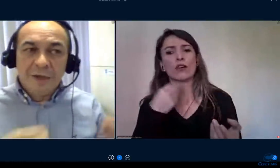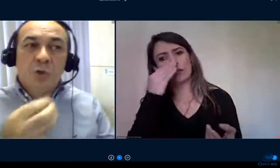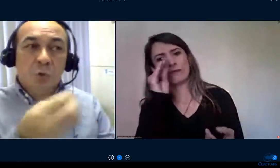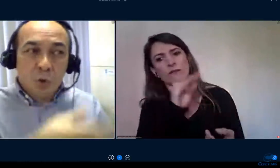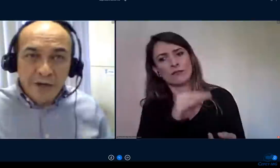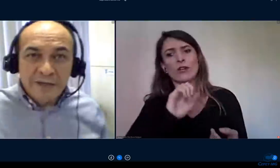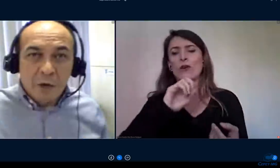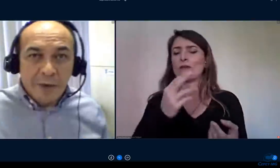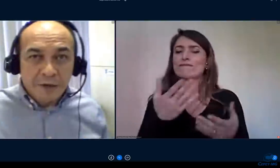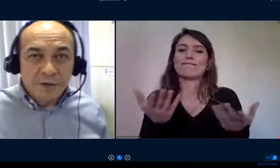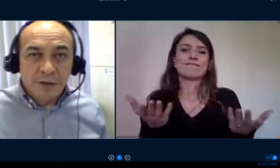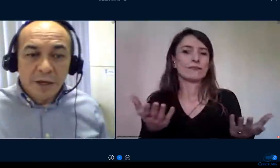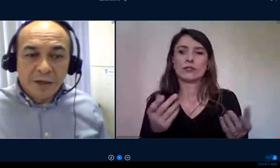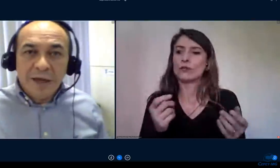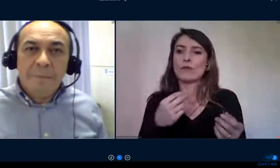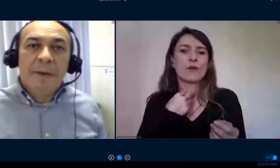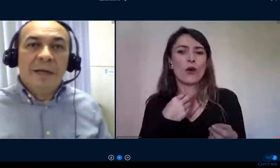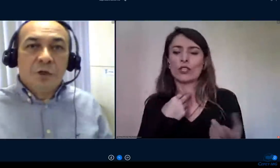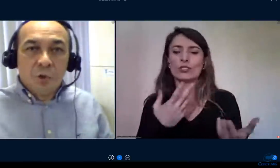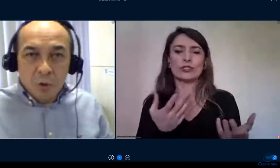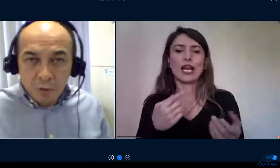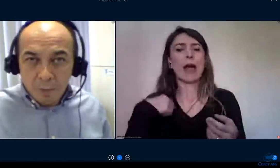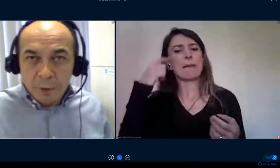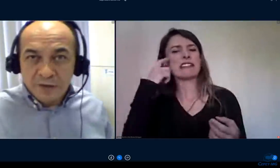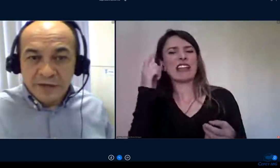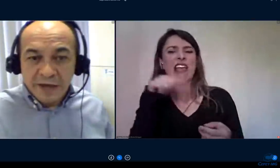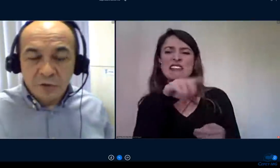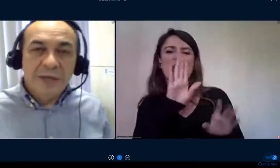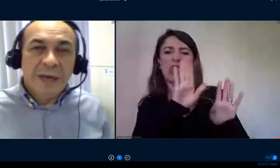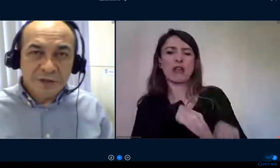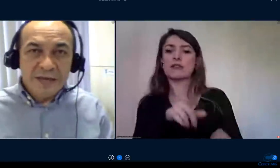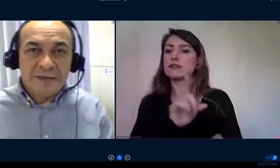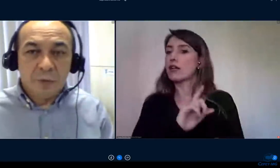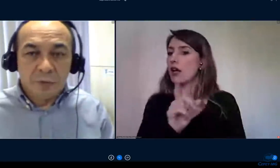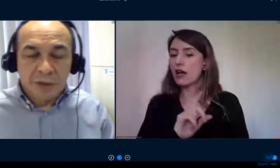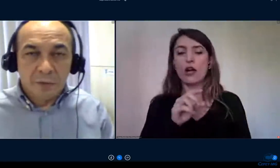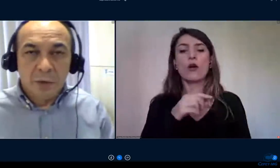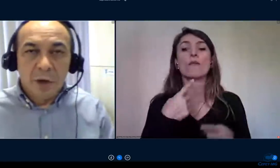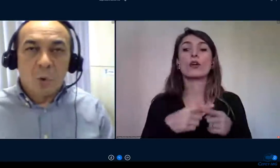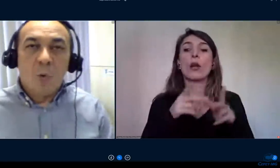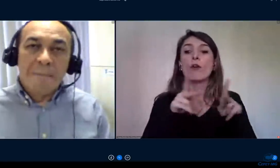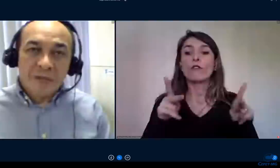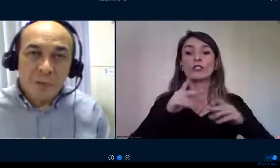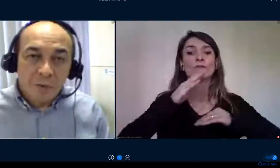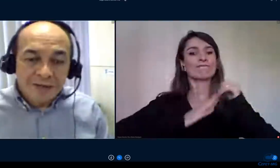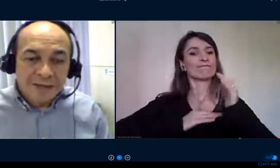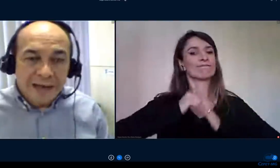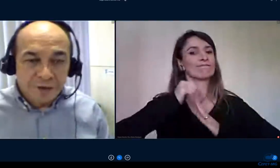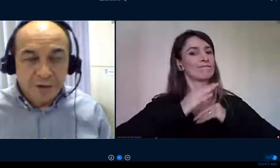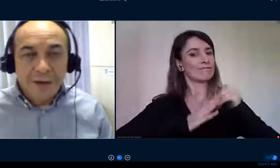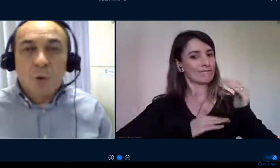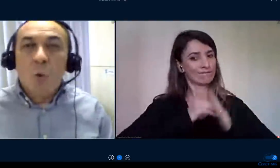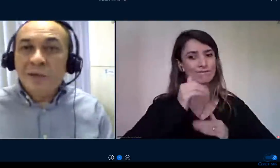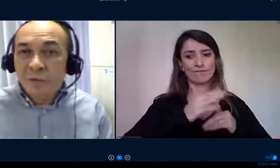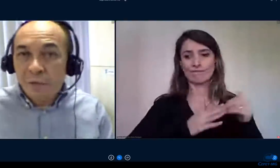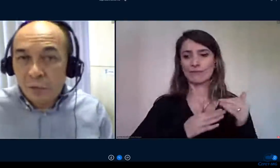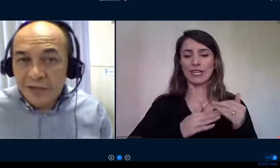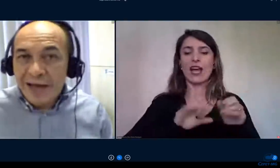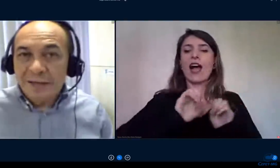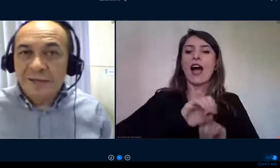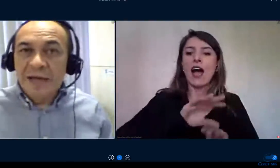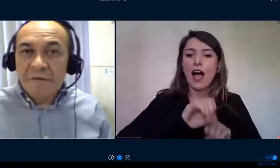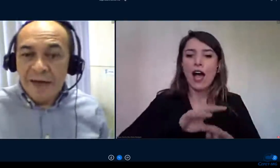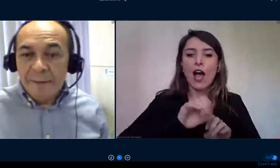que ele estudou inicialmente que ele planejou o processo e que ele está executando com a mesma qualidade com as